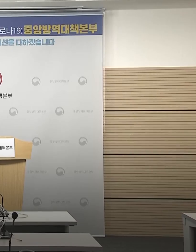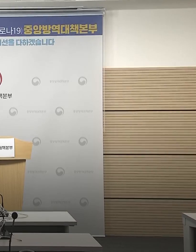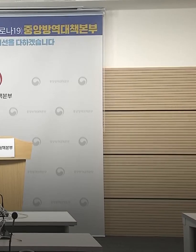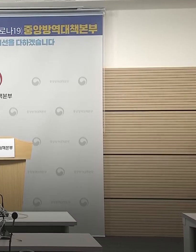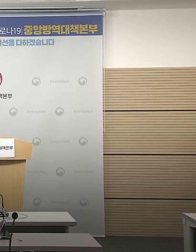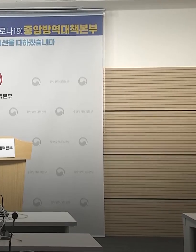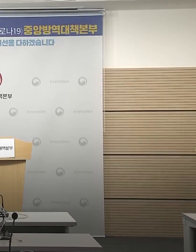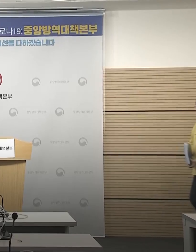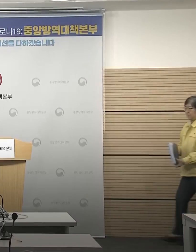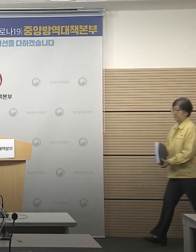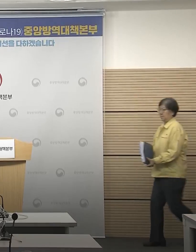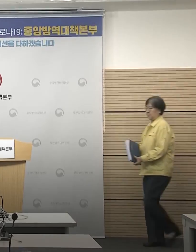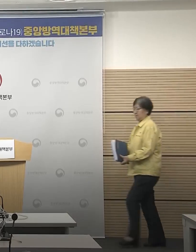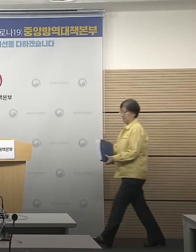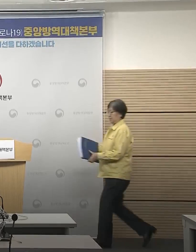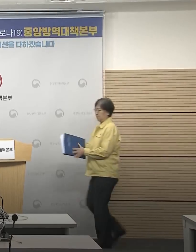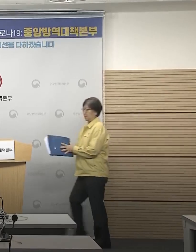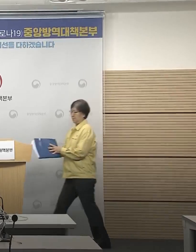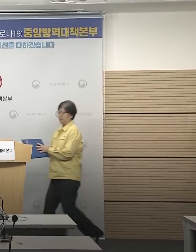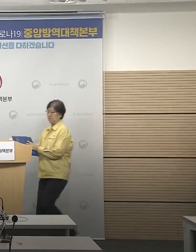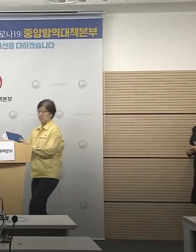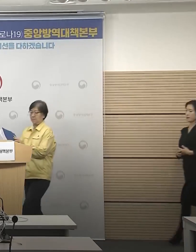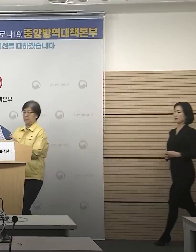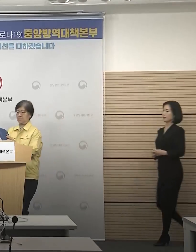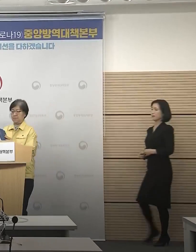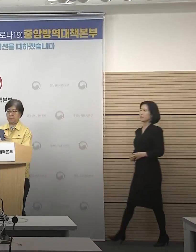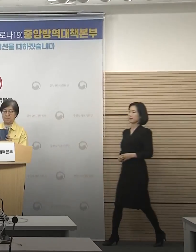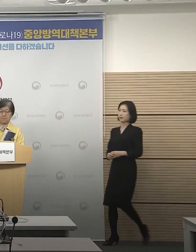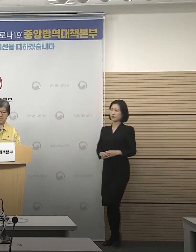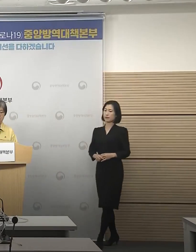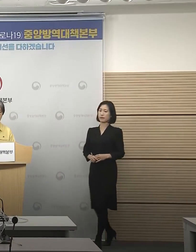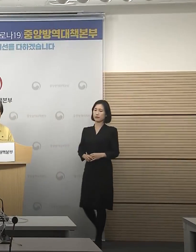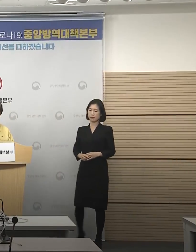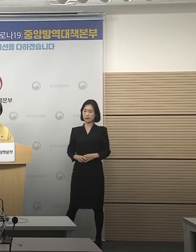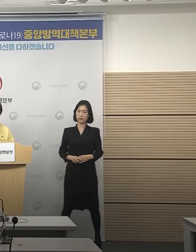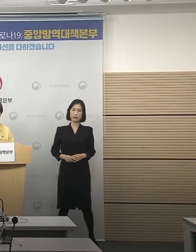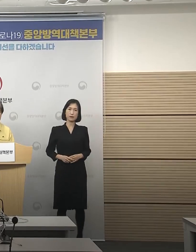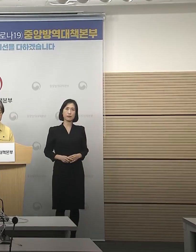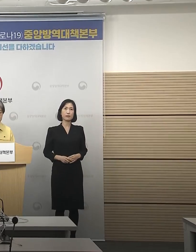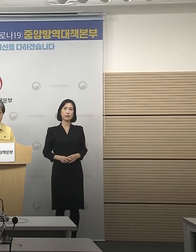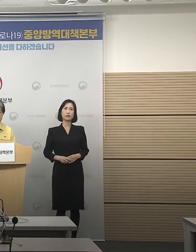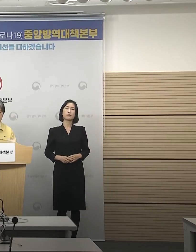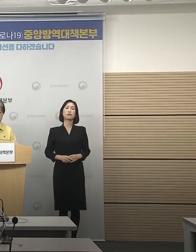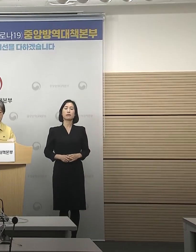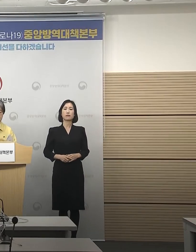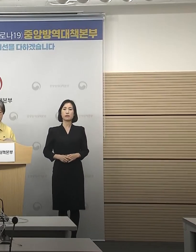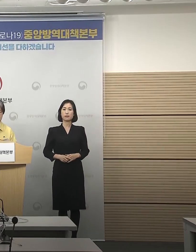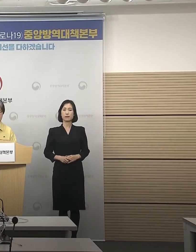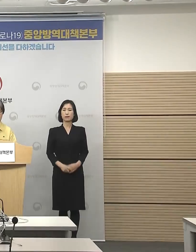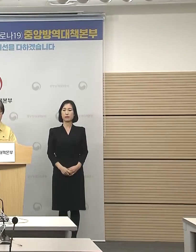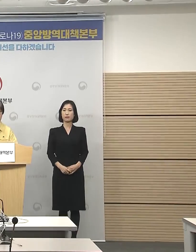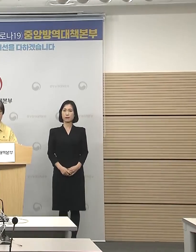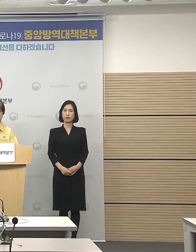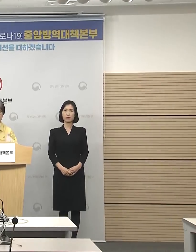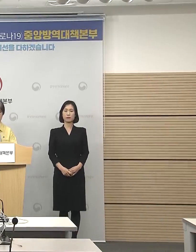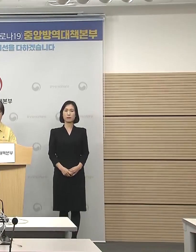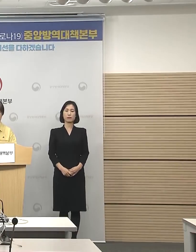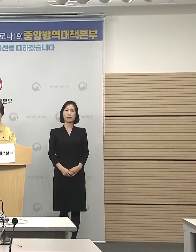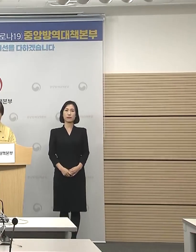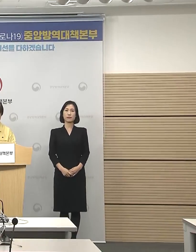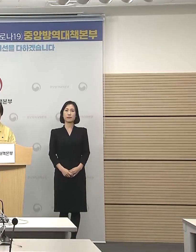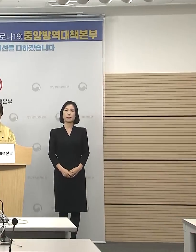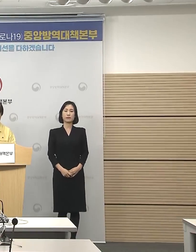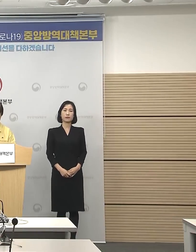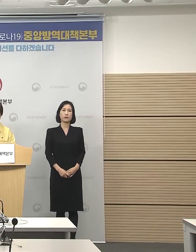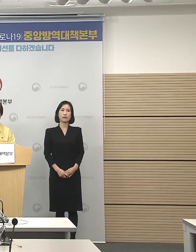오늘 브리핑은 1시 40분부터 2시 반까지 진행될 예정입니다. 그럼 먼저